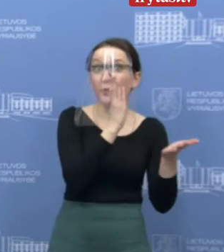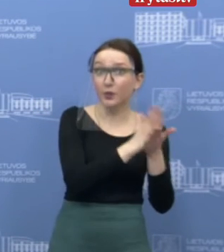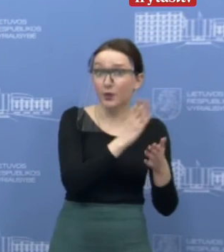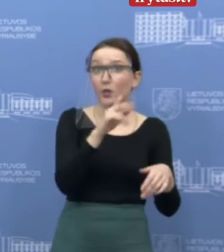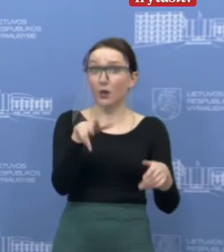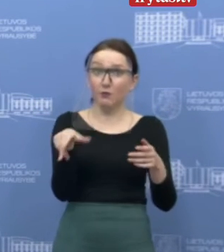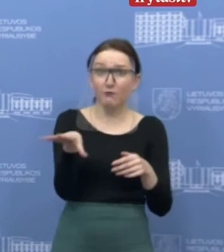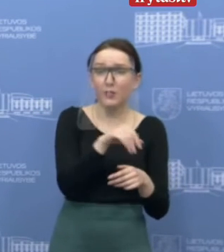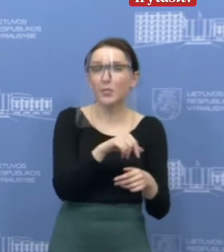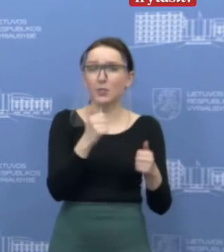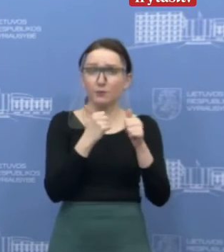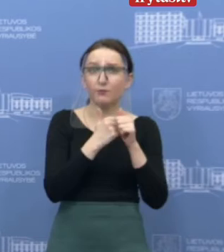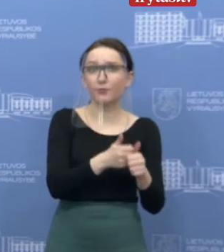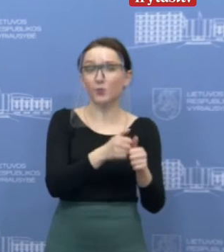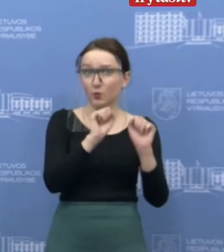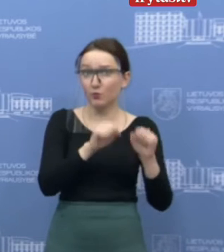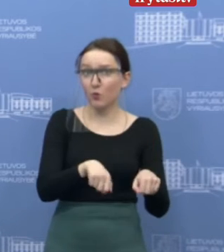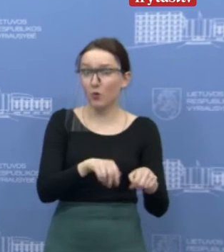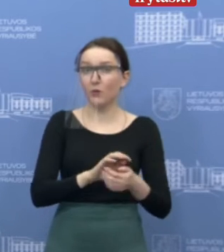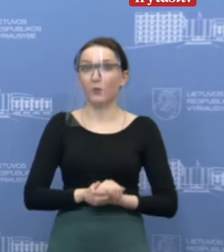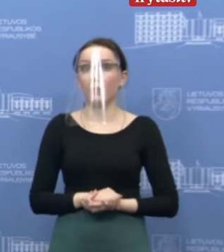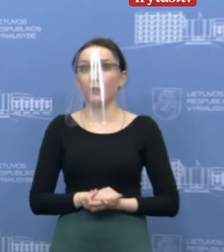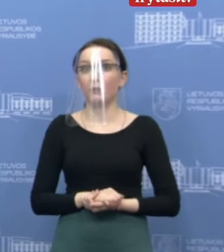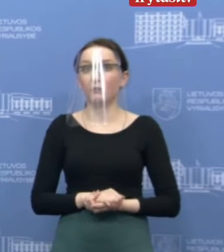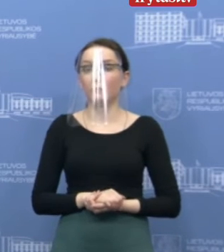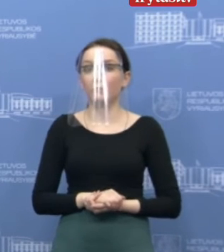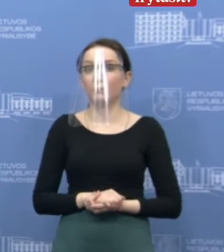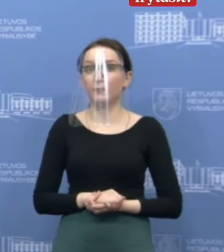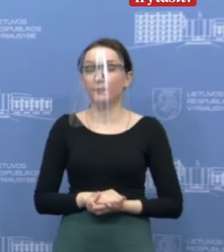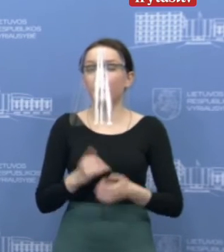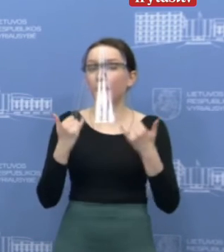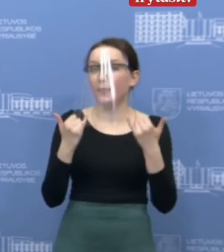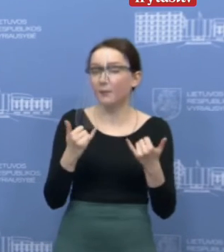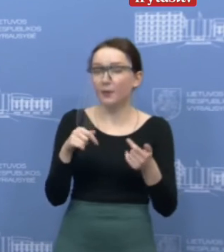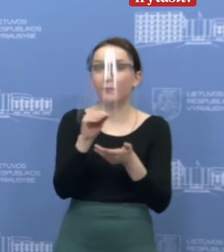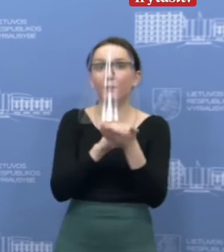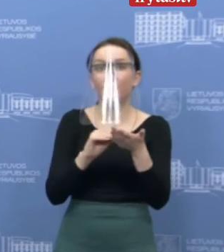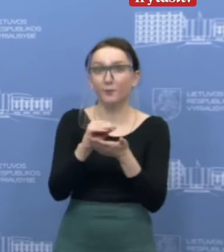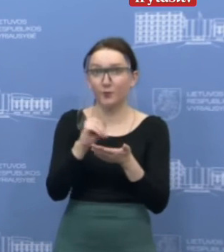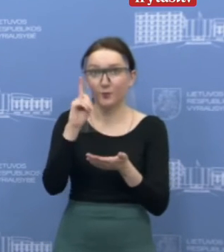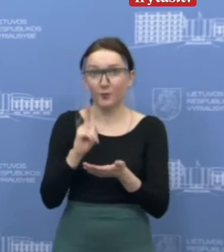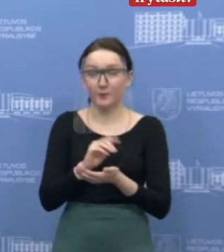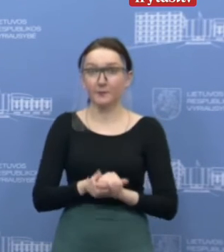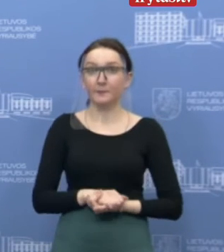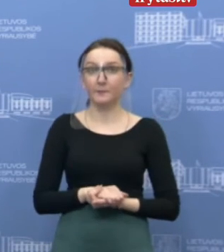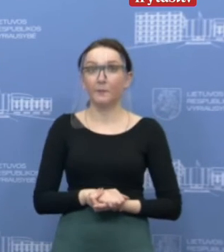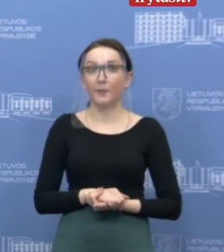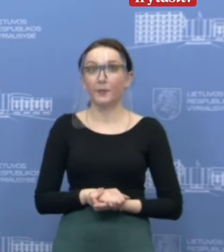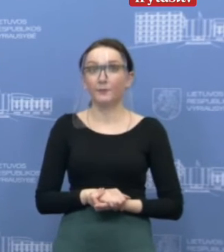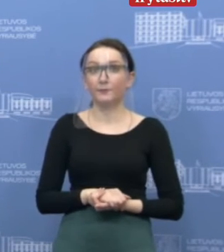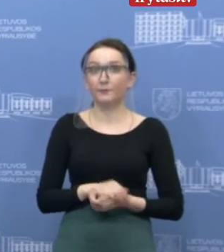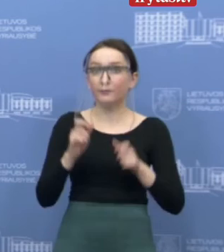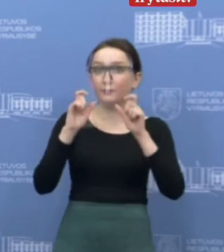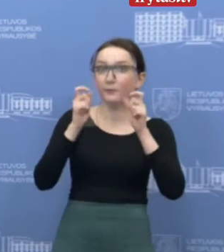užtikrinti visas tas paslaugas su asmensų tikimu. Dar sakykai pakrituosiu, paklauskite, ar